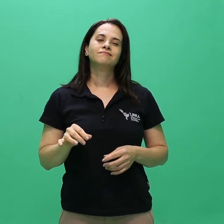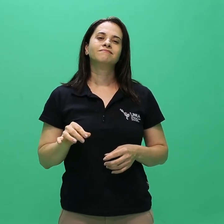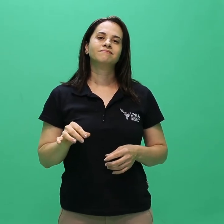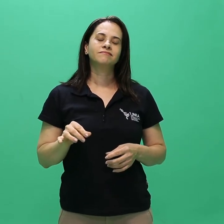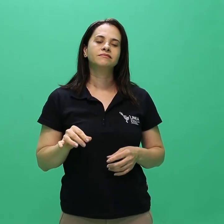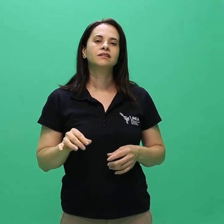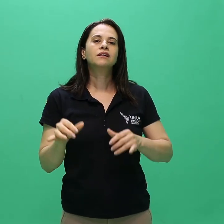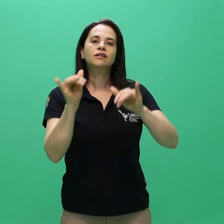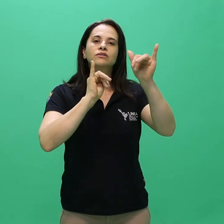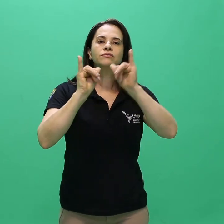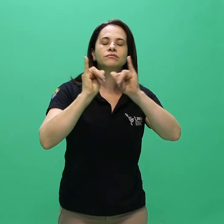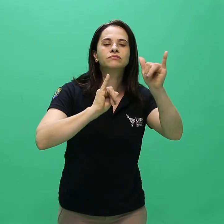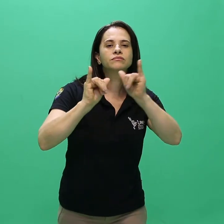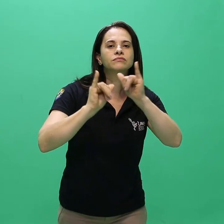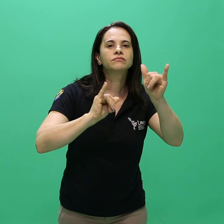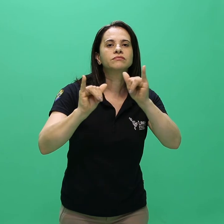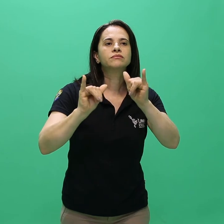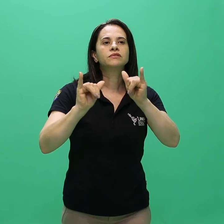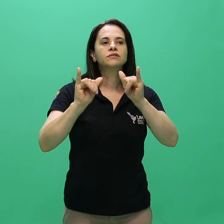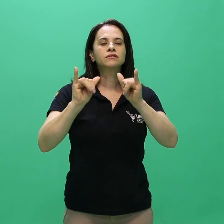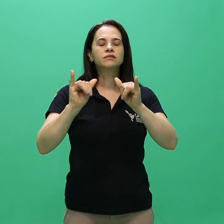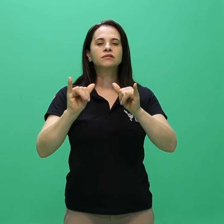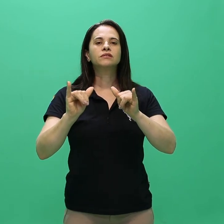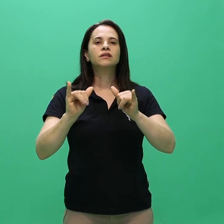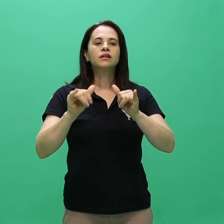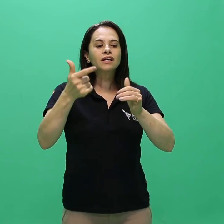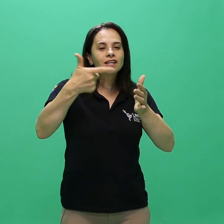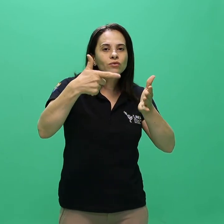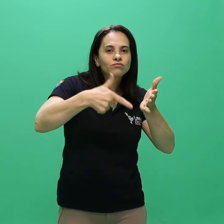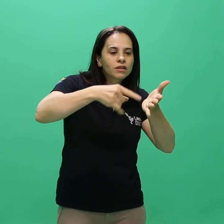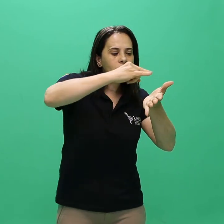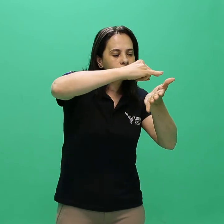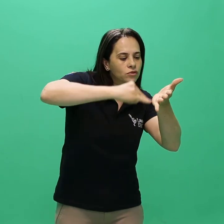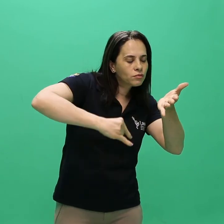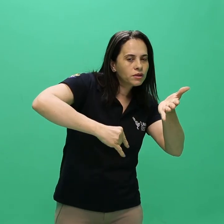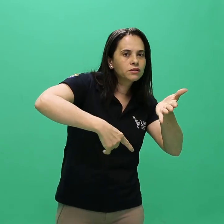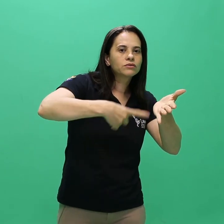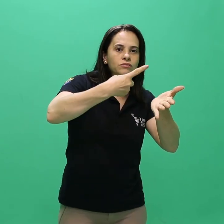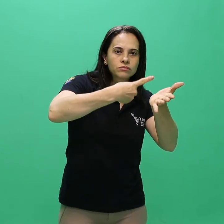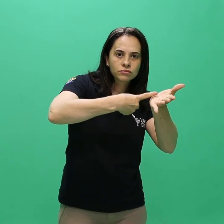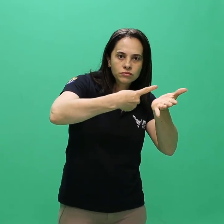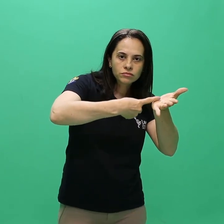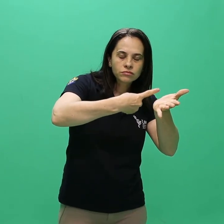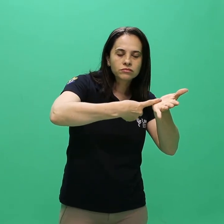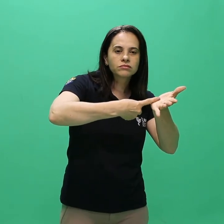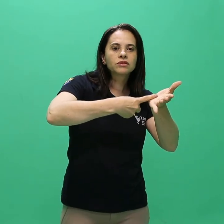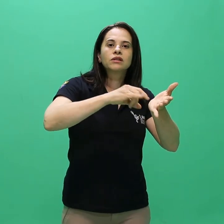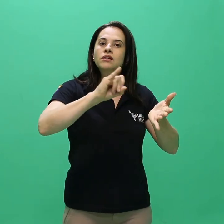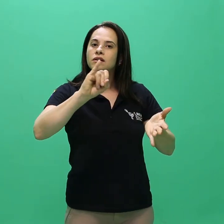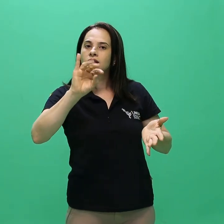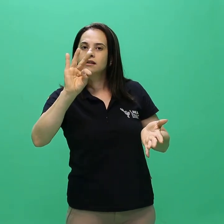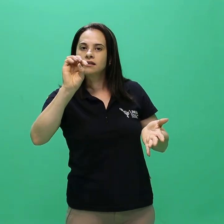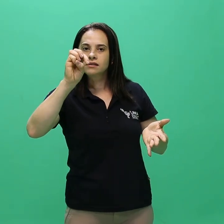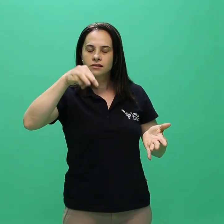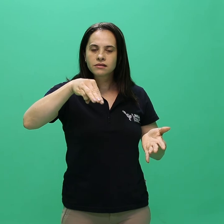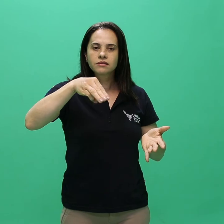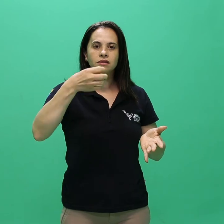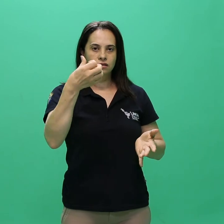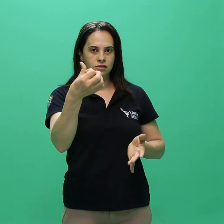nos documentos exigidos no item 6.3.9.1 poderão ser